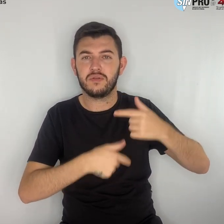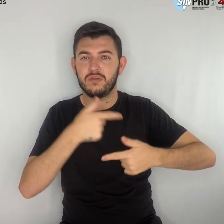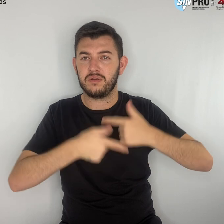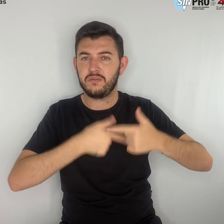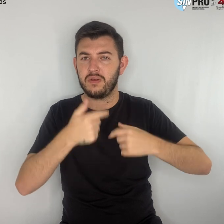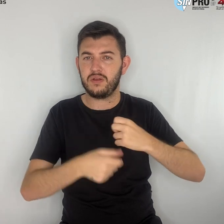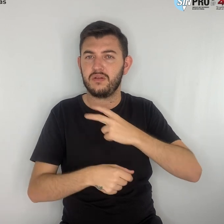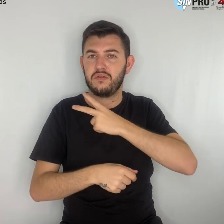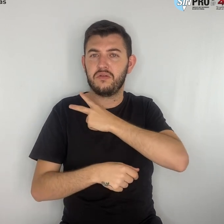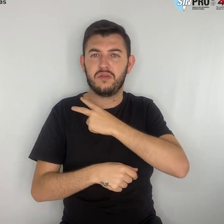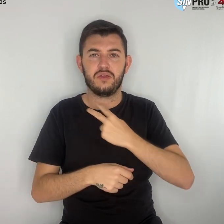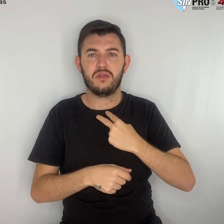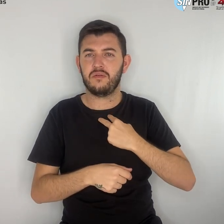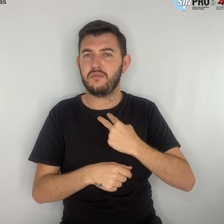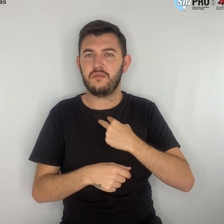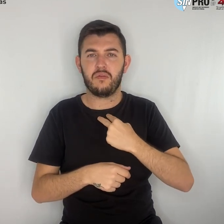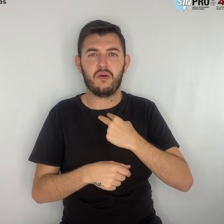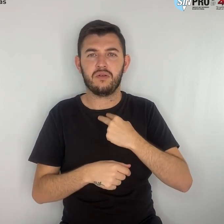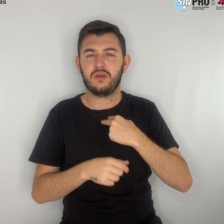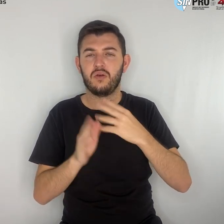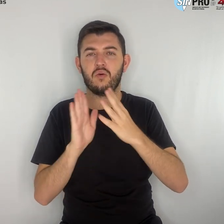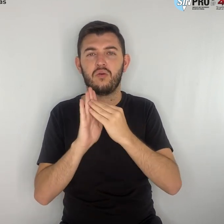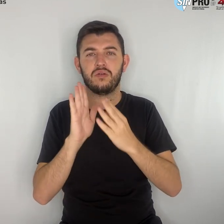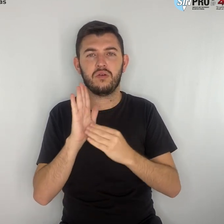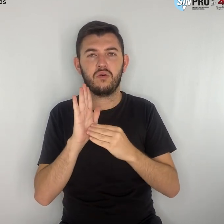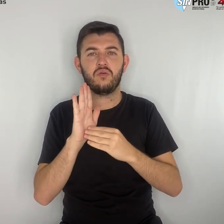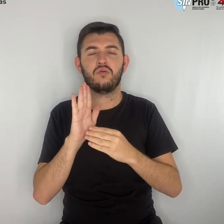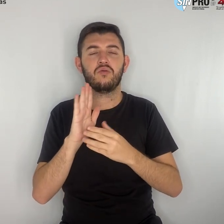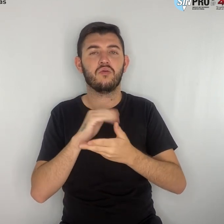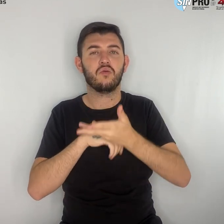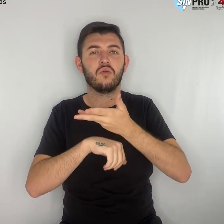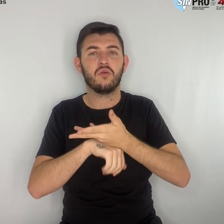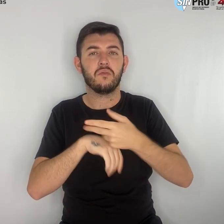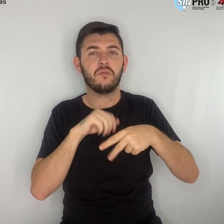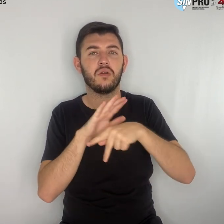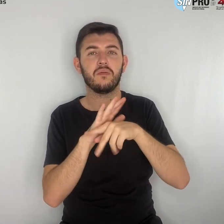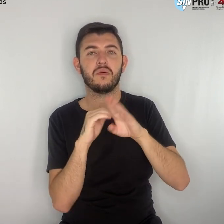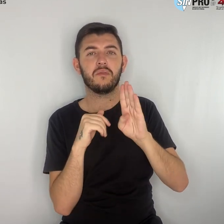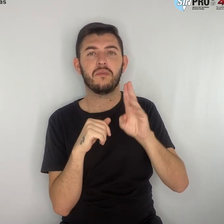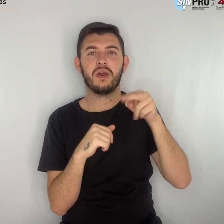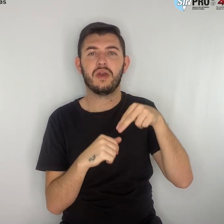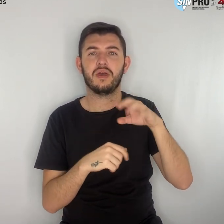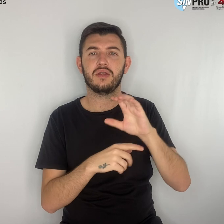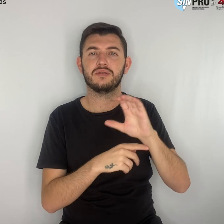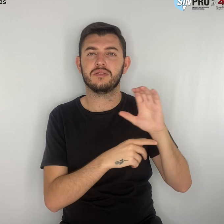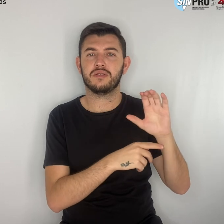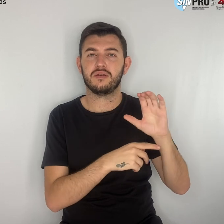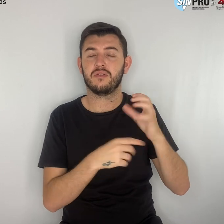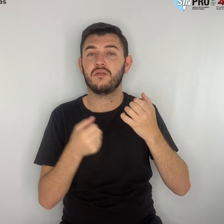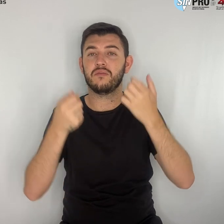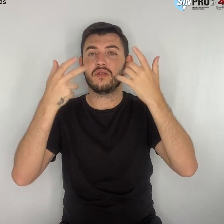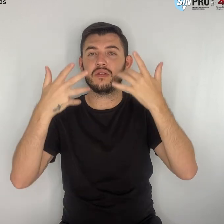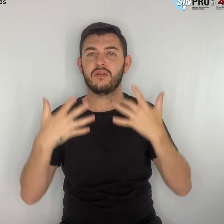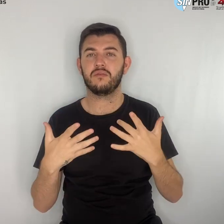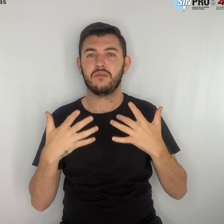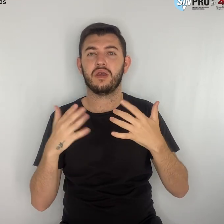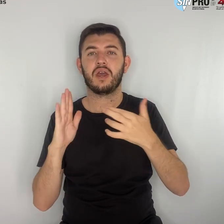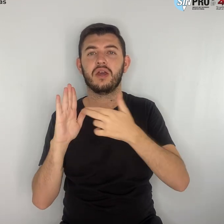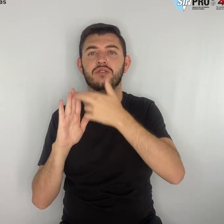os conteúdos da BNCC, como definiu a resolução CNECP